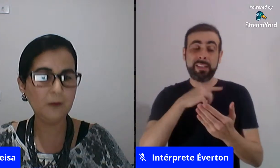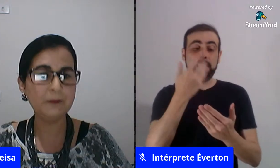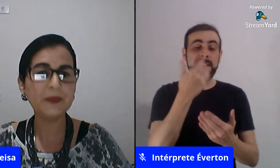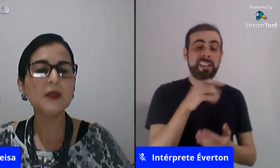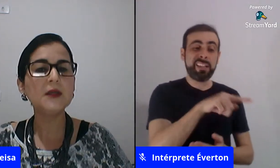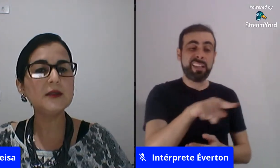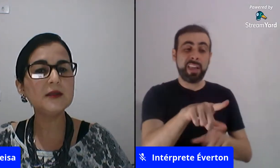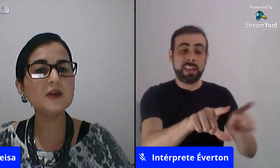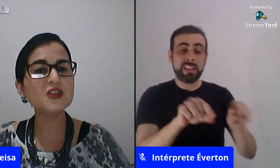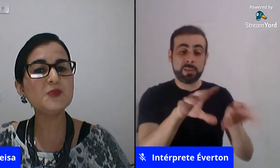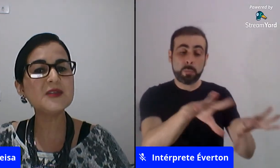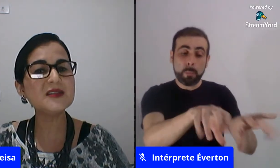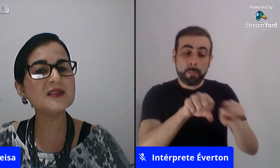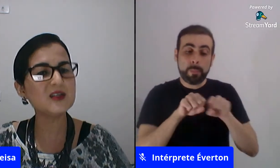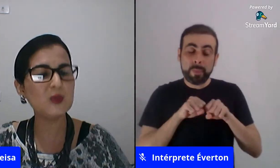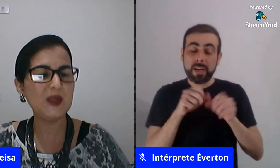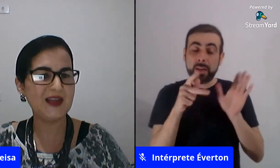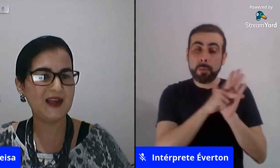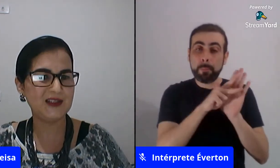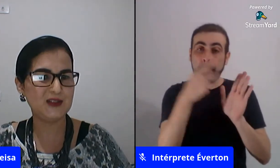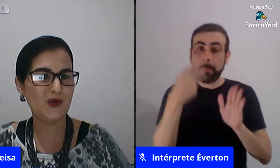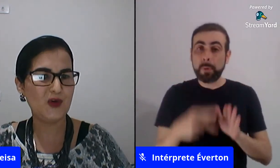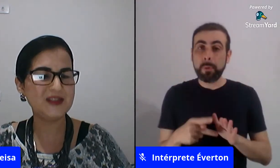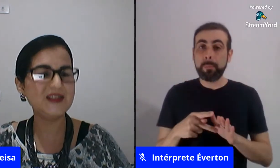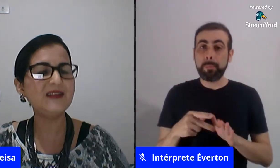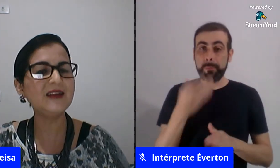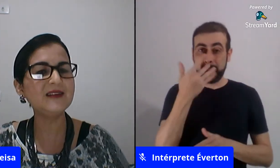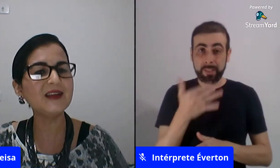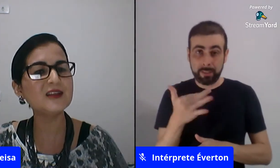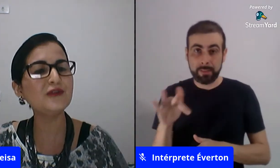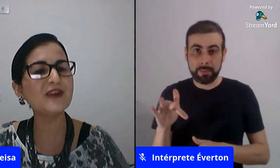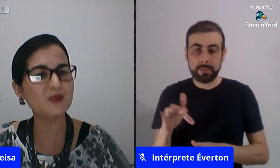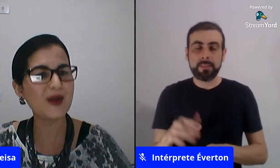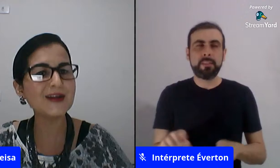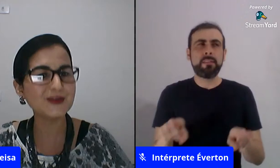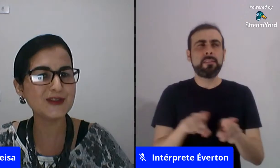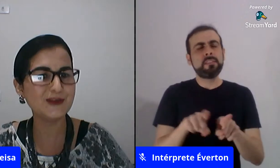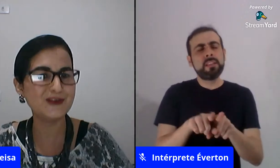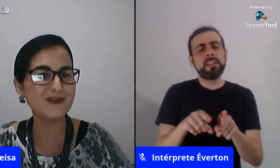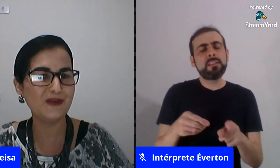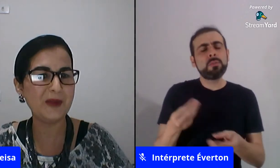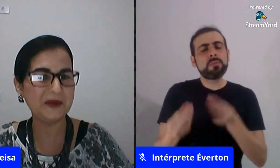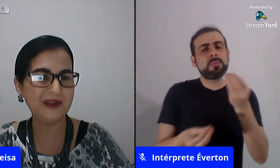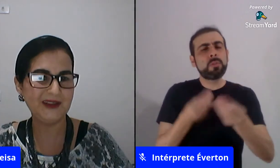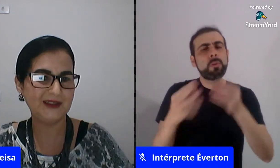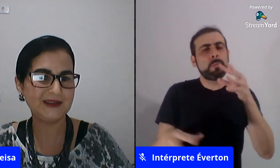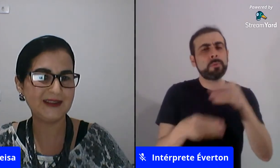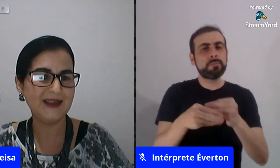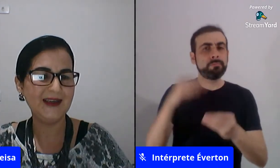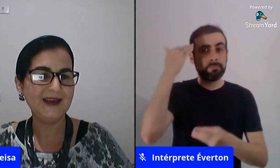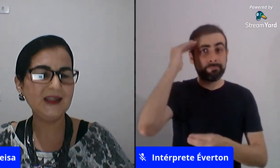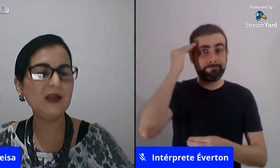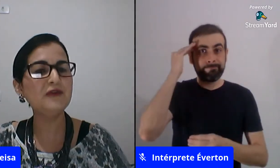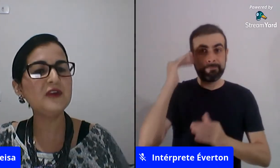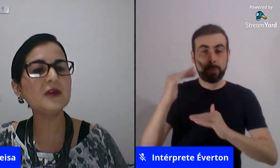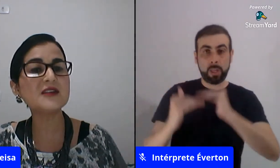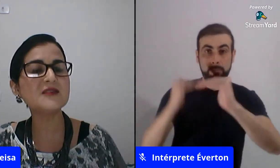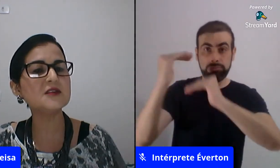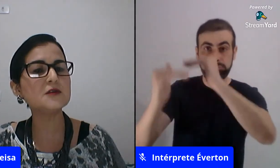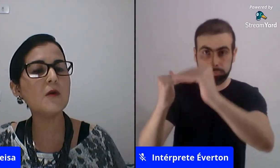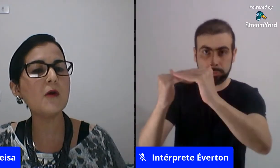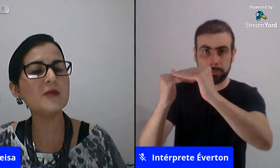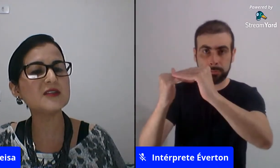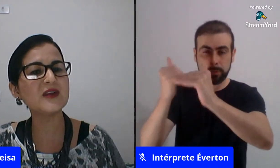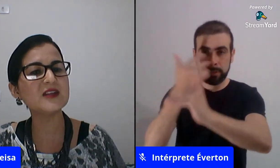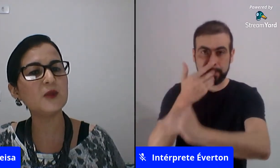tá bom então a gente precisa respeitar essas formas e entender que isso faz parte do desenvolvimento da criança e não vir